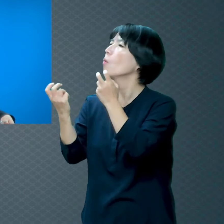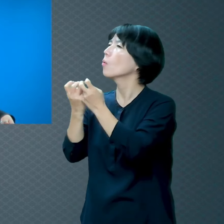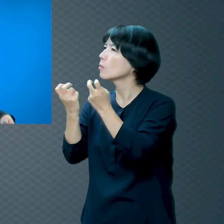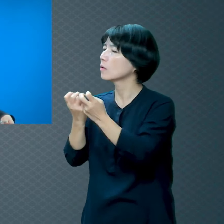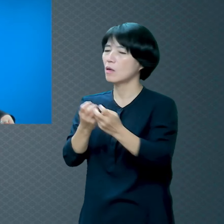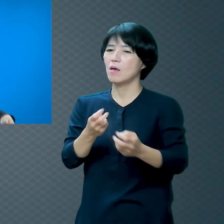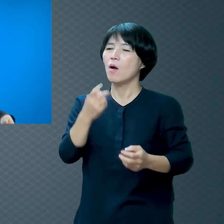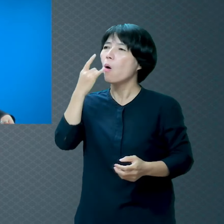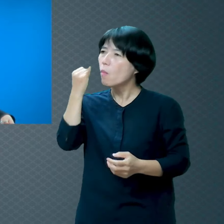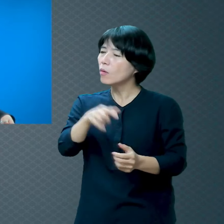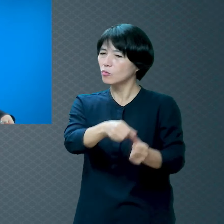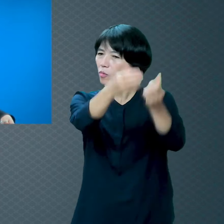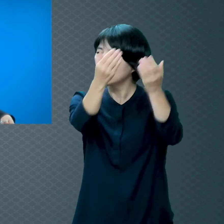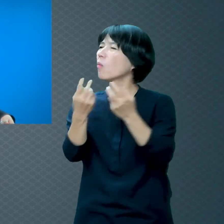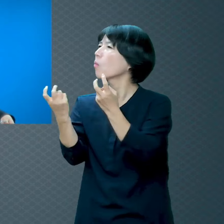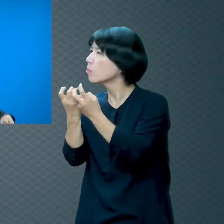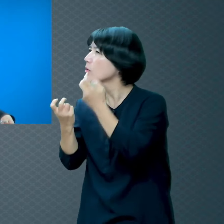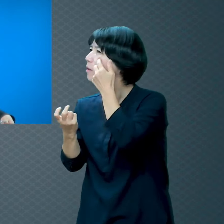받을까요?